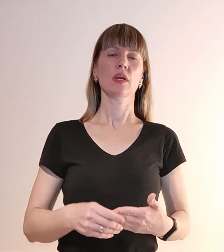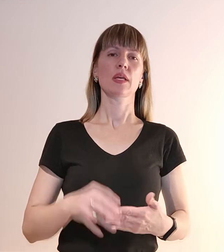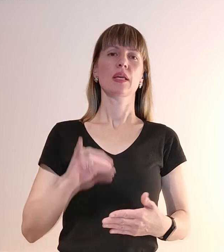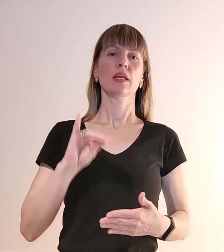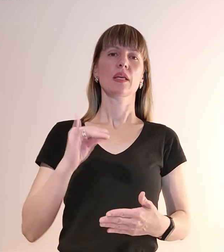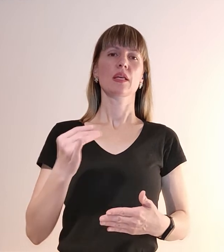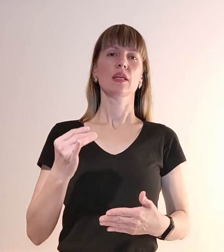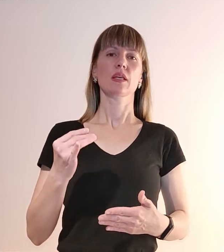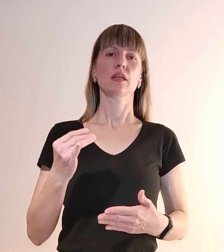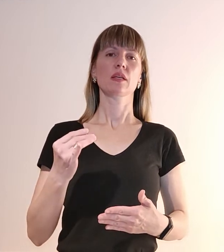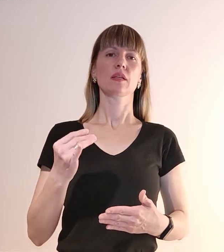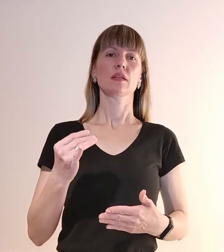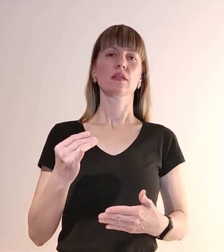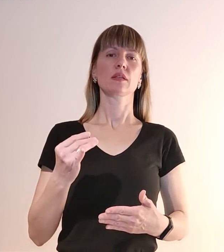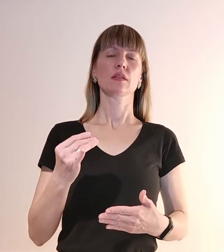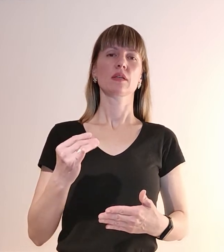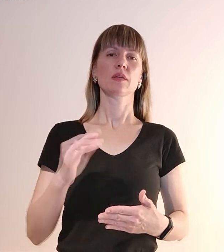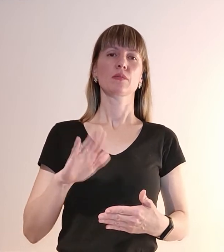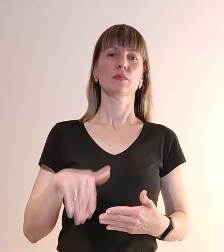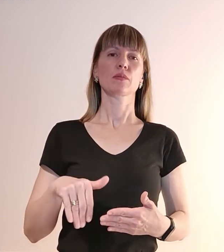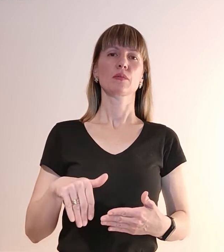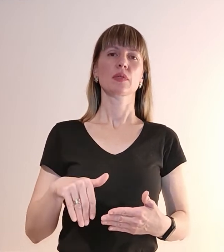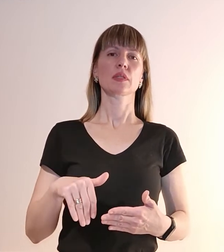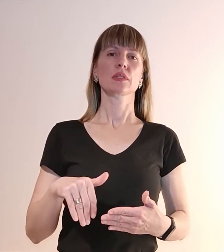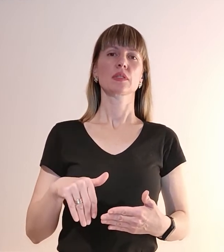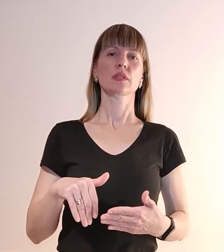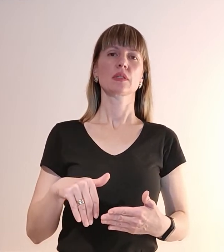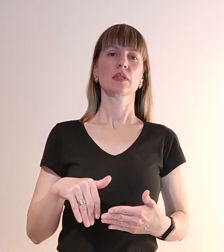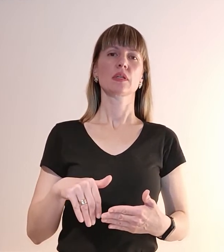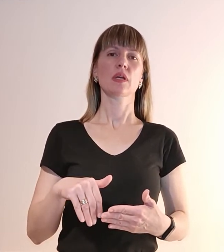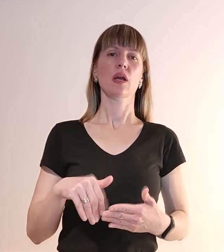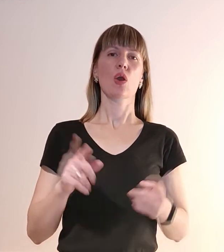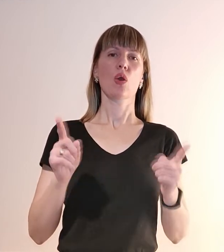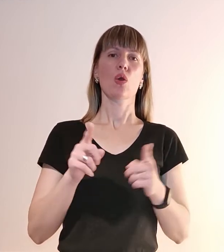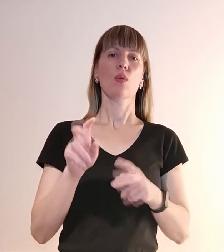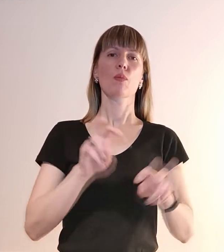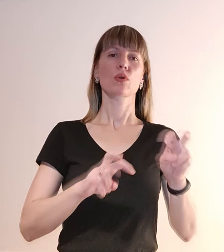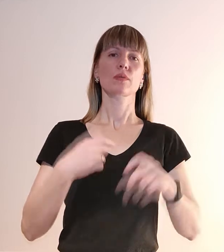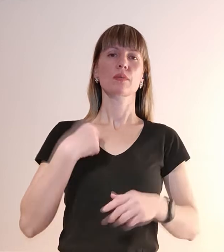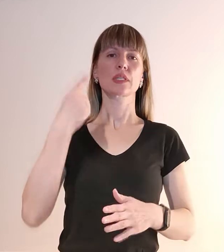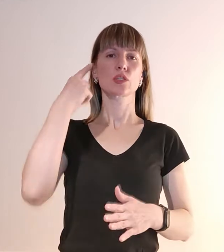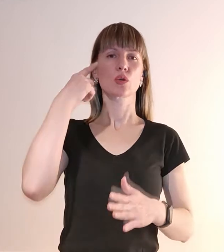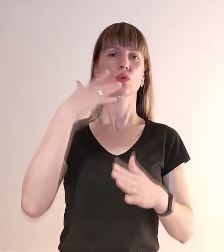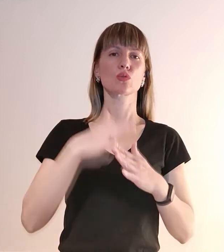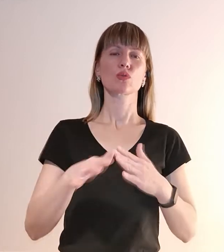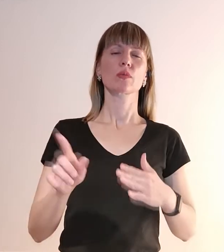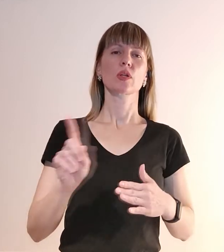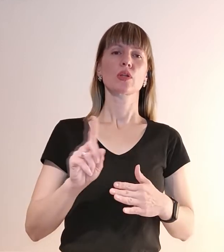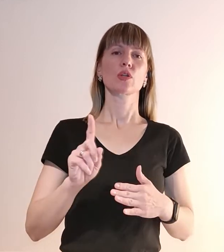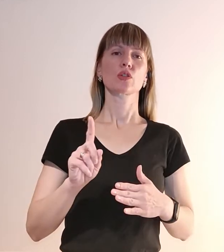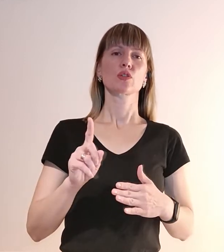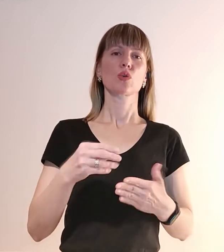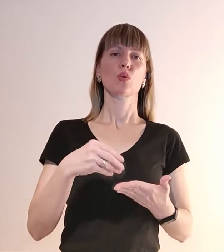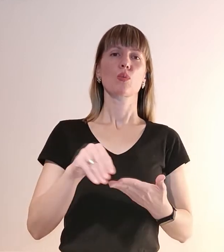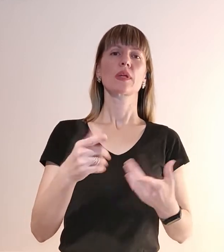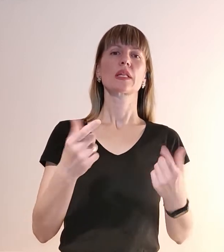після нетривалих пошуків ми зрозуміли, що купити десь в Україні,